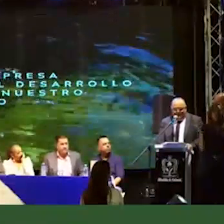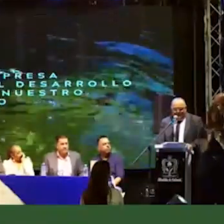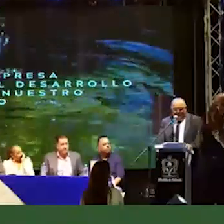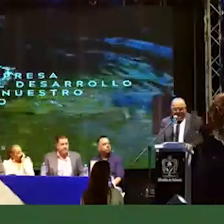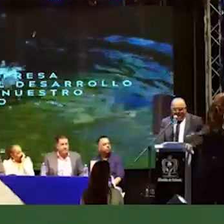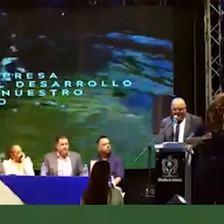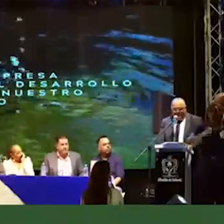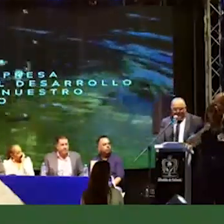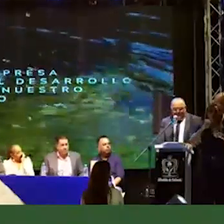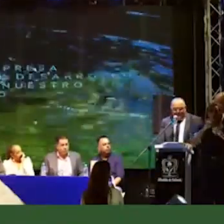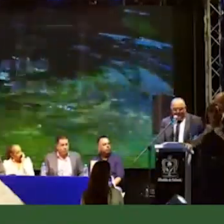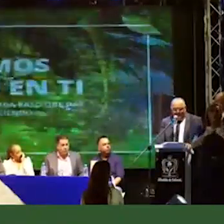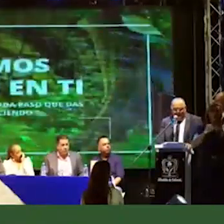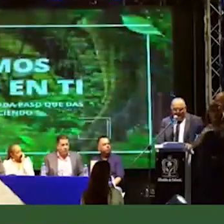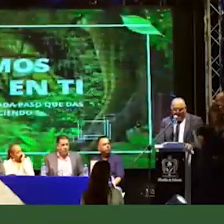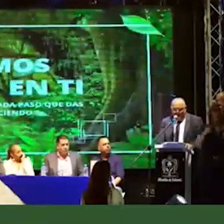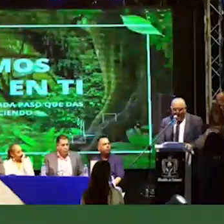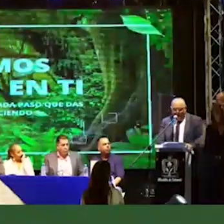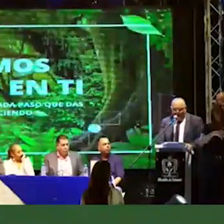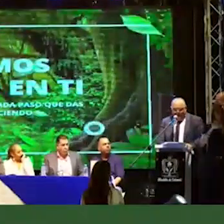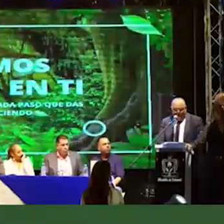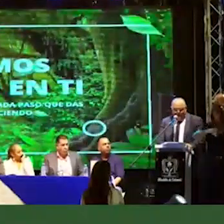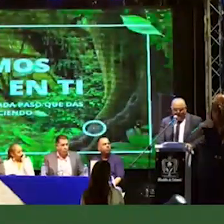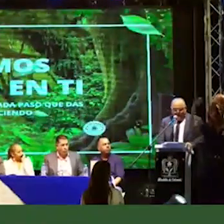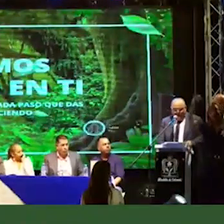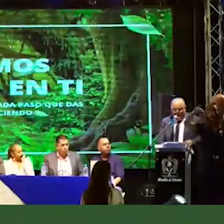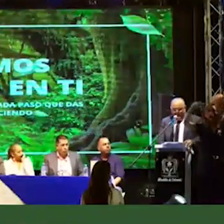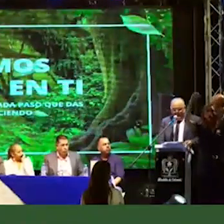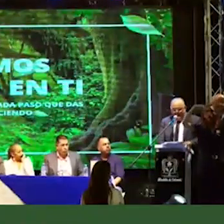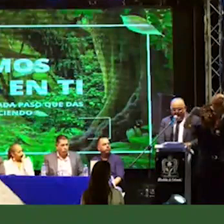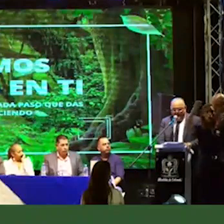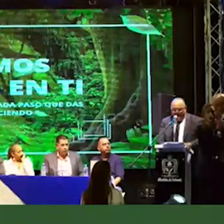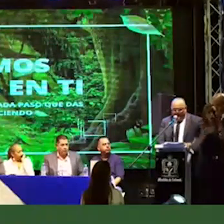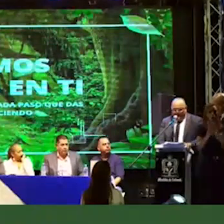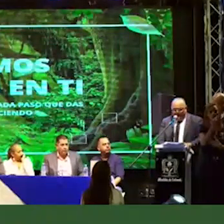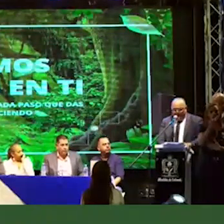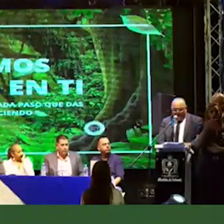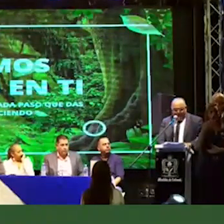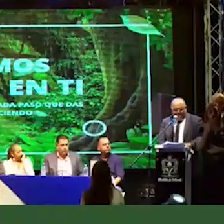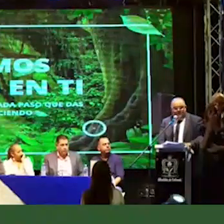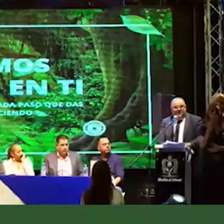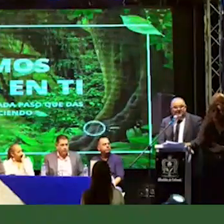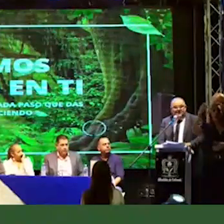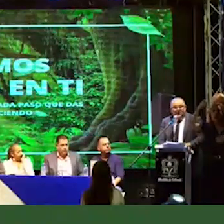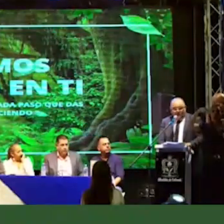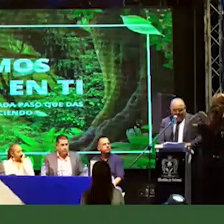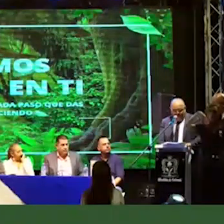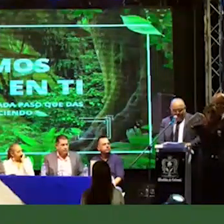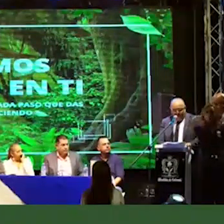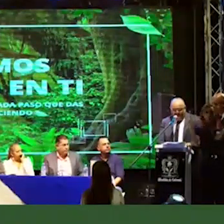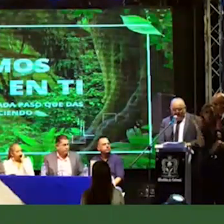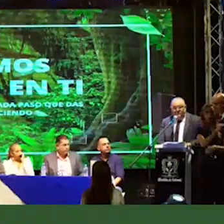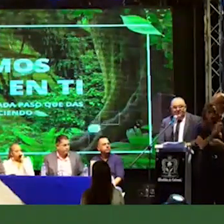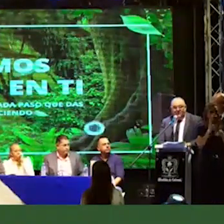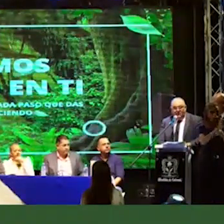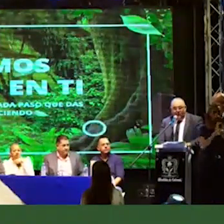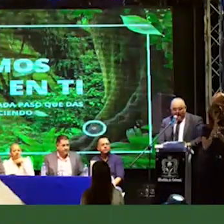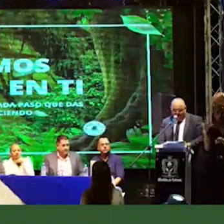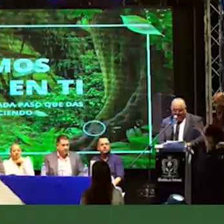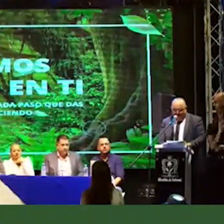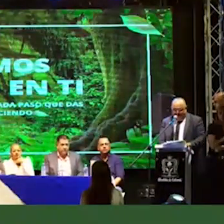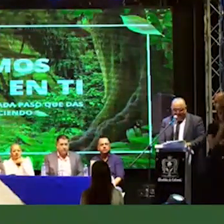pasos agigantados en el mejoramiento del alumbrado público, iluminando a Calarca, la ciudad de todos, ya con un 65%